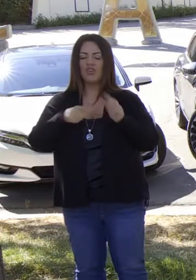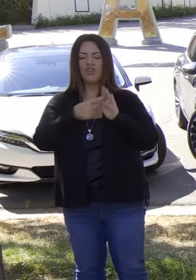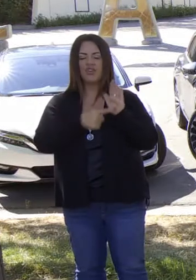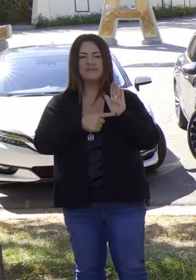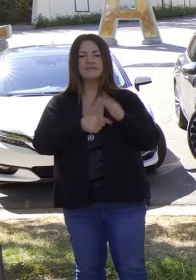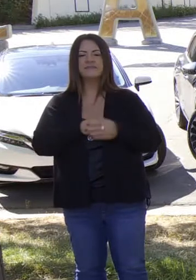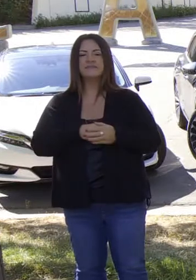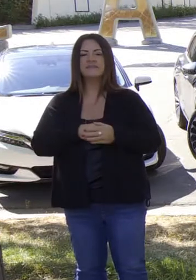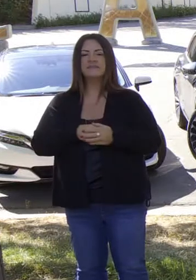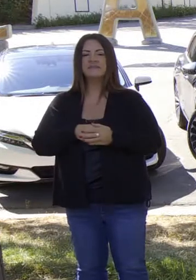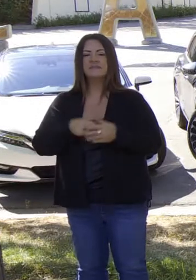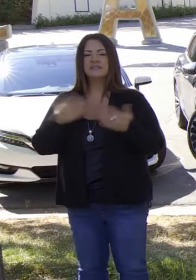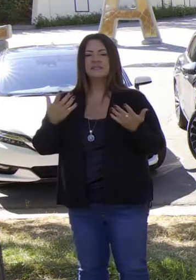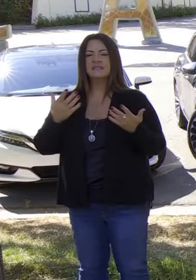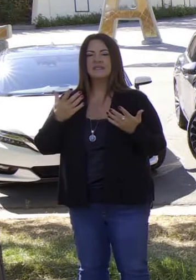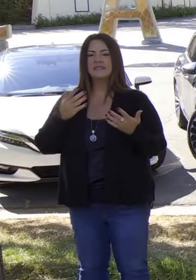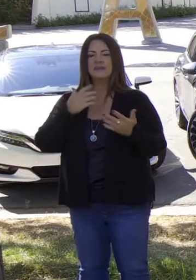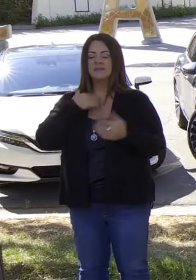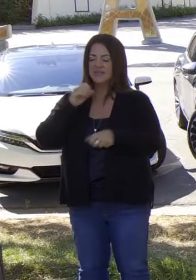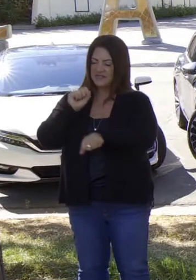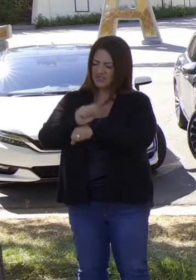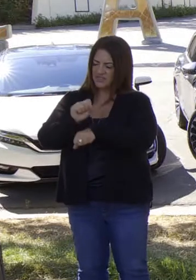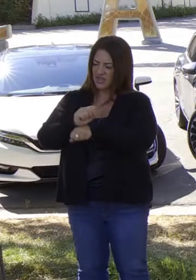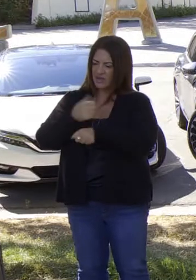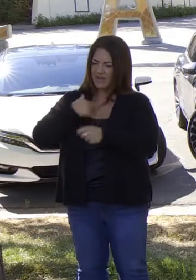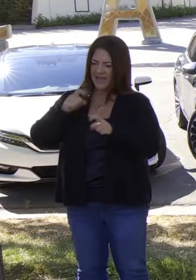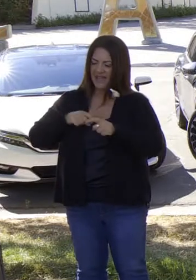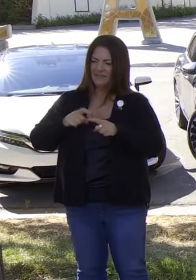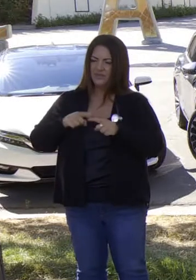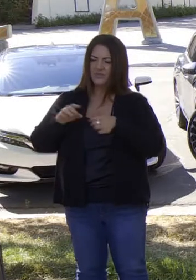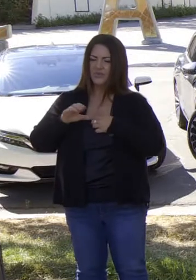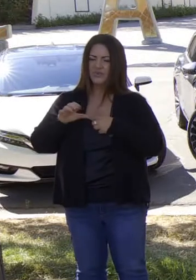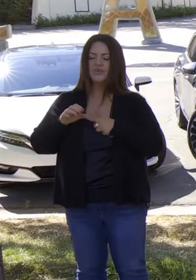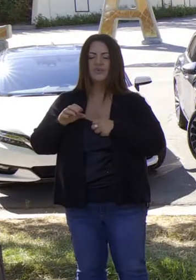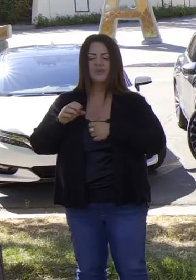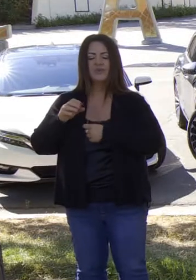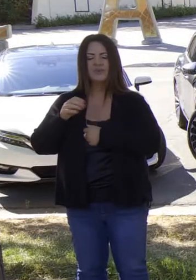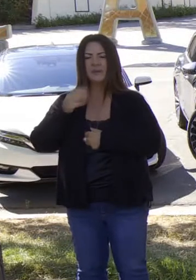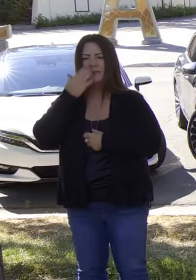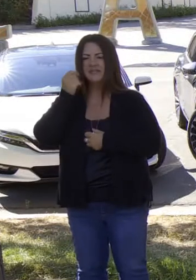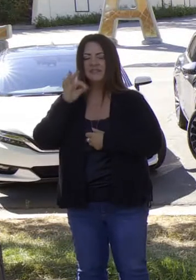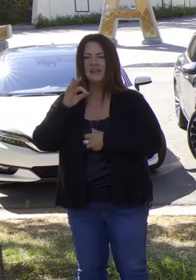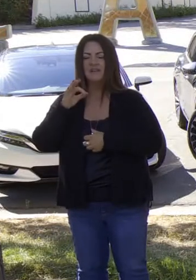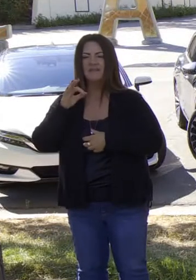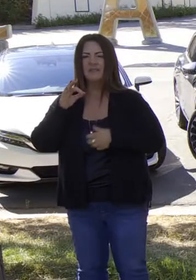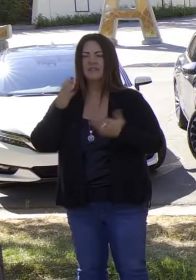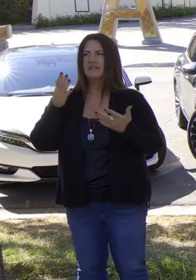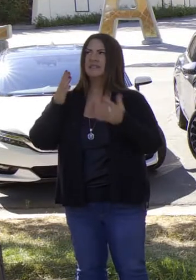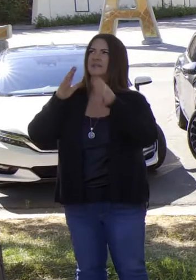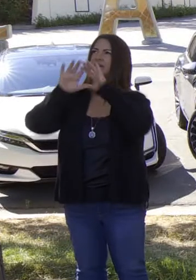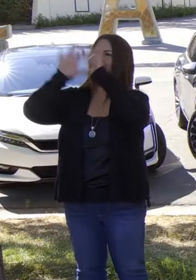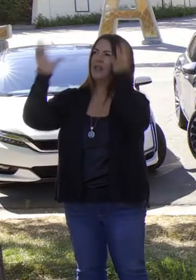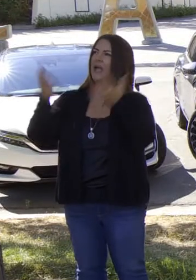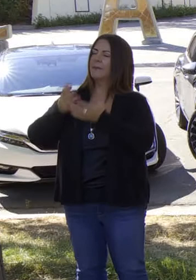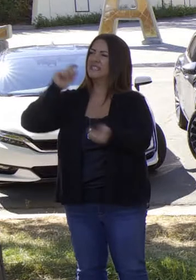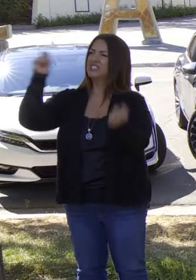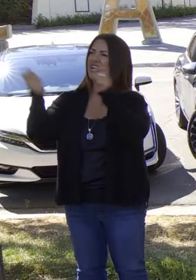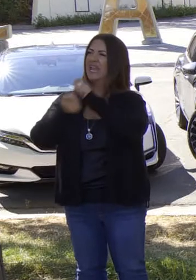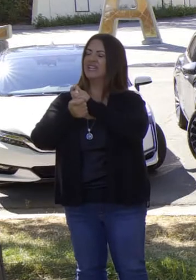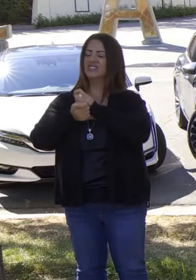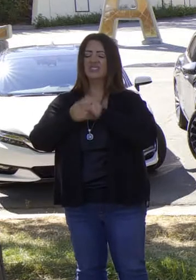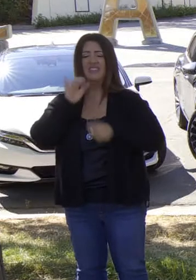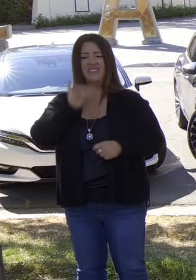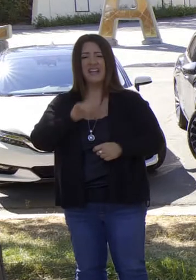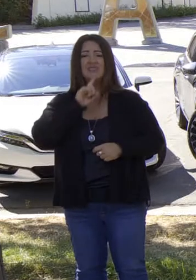El trabajo de tratar de evitar lo peor del cambio climático y lidiar con la